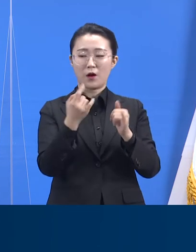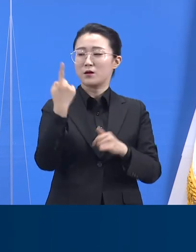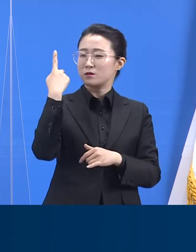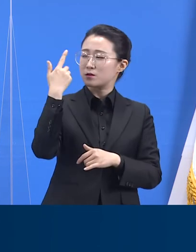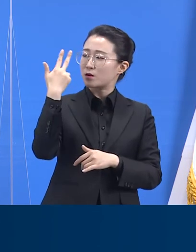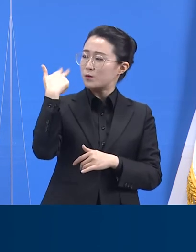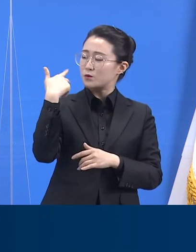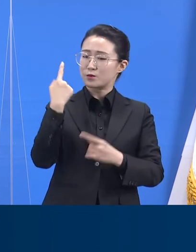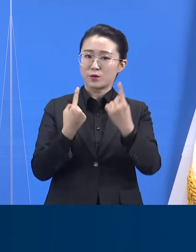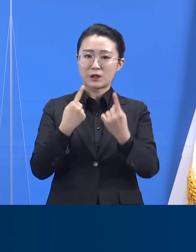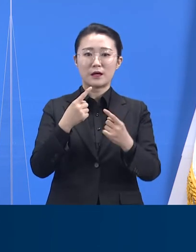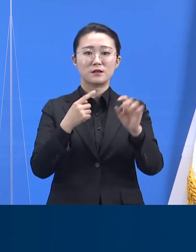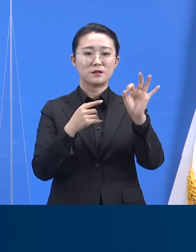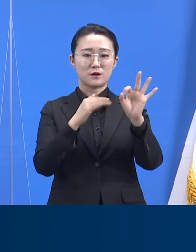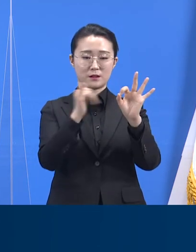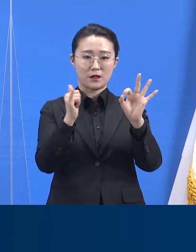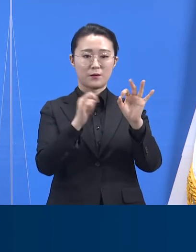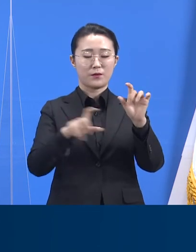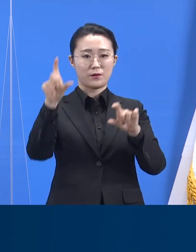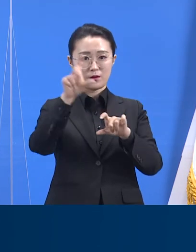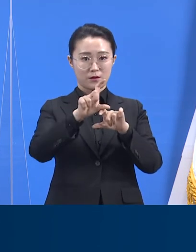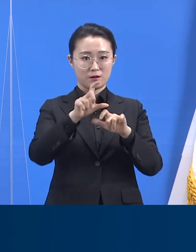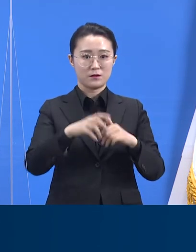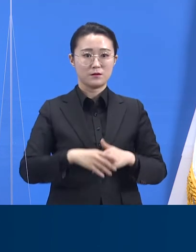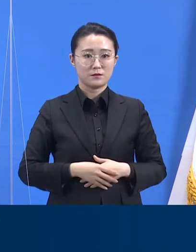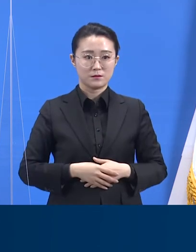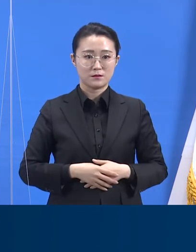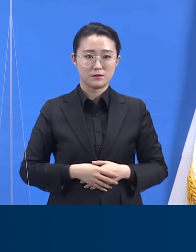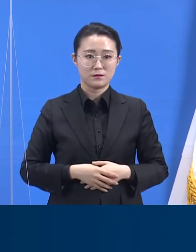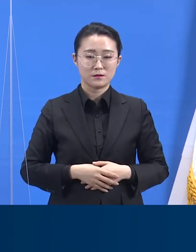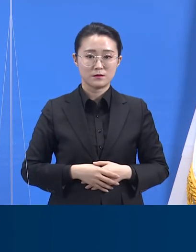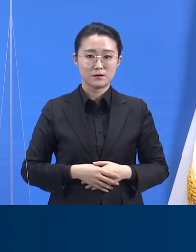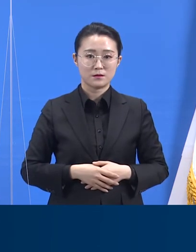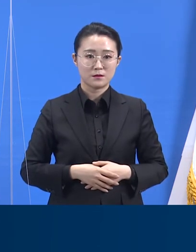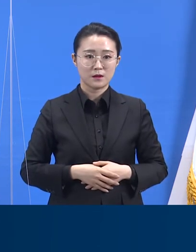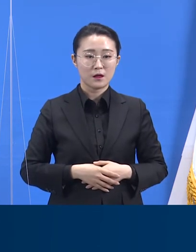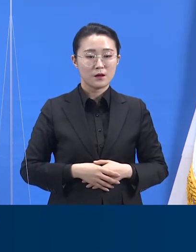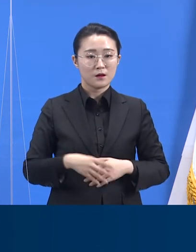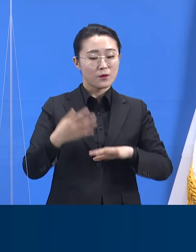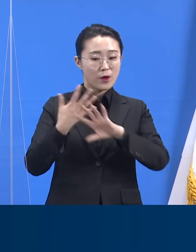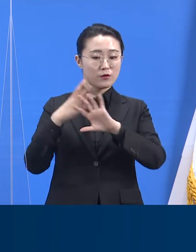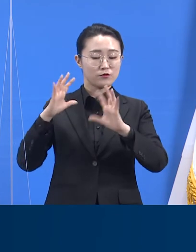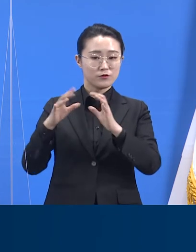확진자는 일평균 7명으로 전주 11명 대비 4명 감소했습니다.